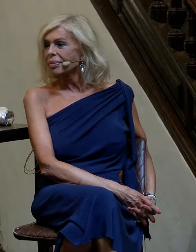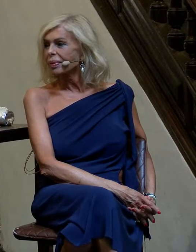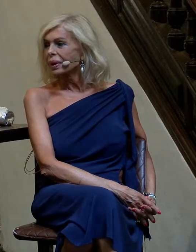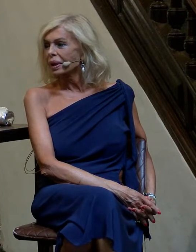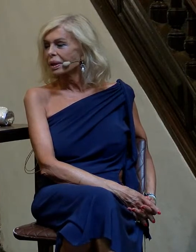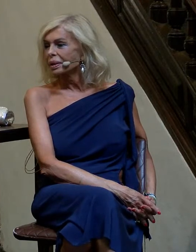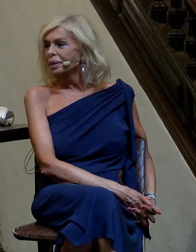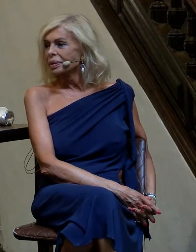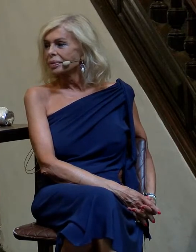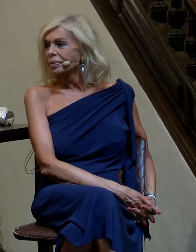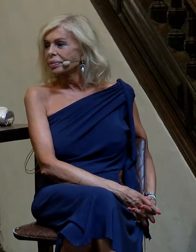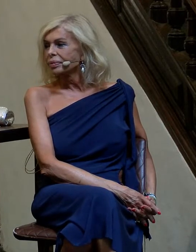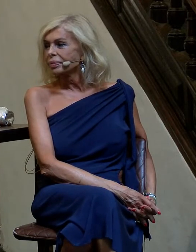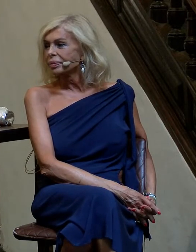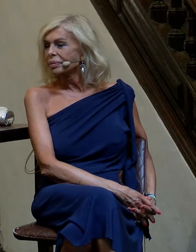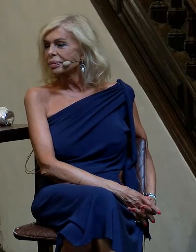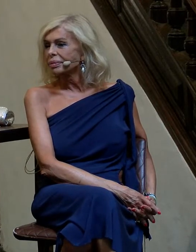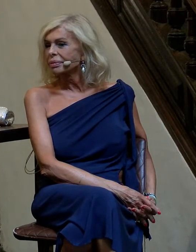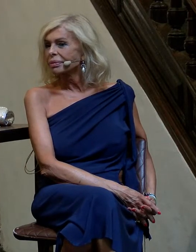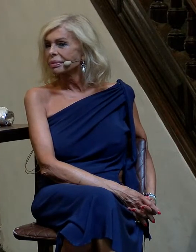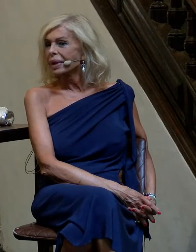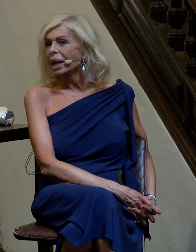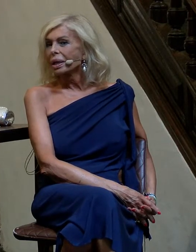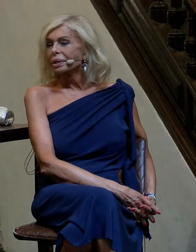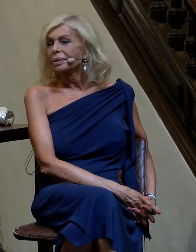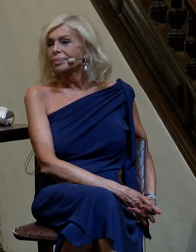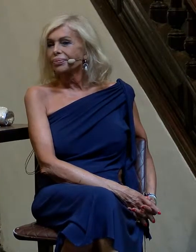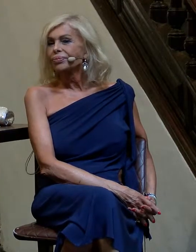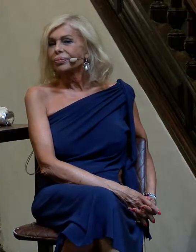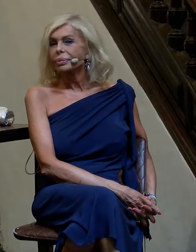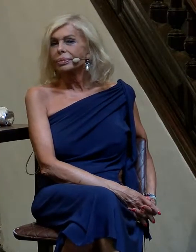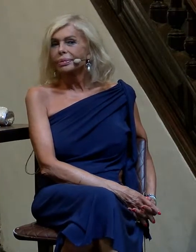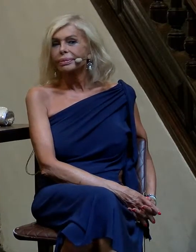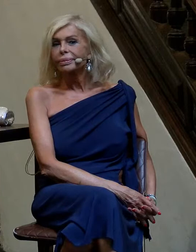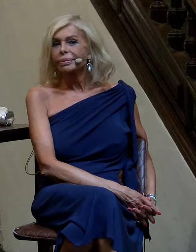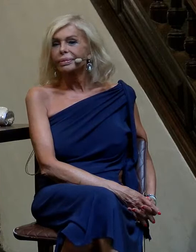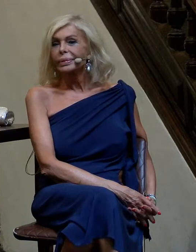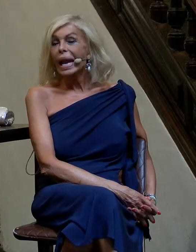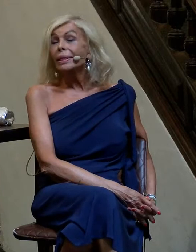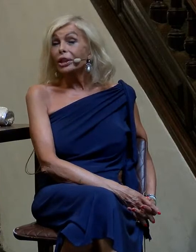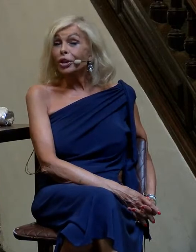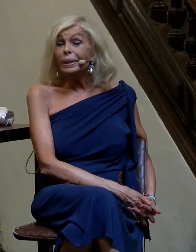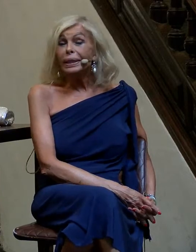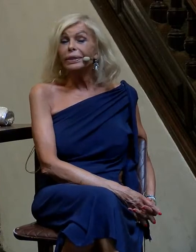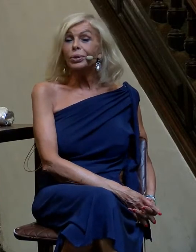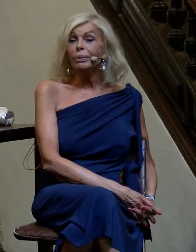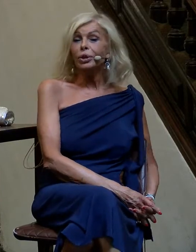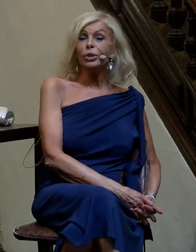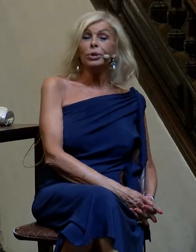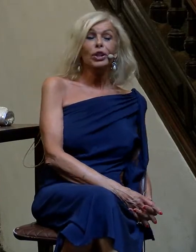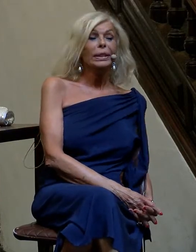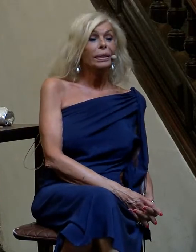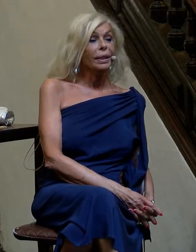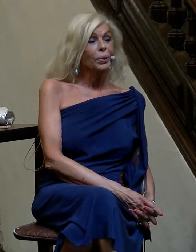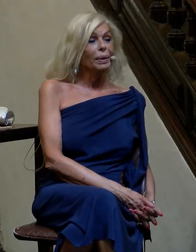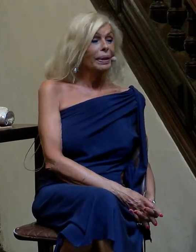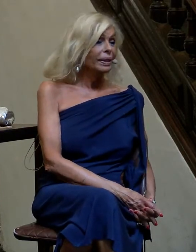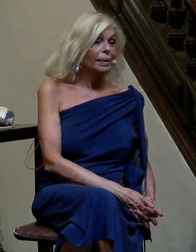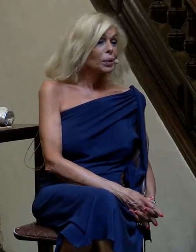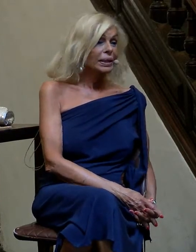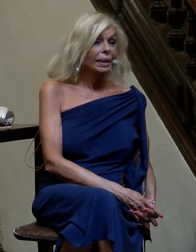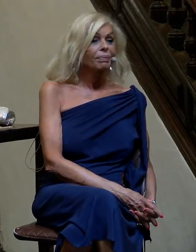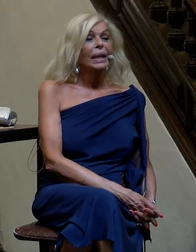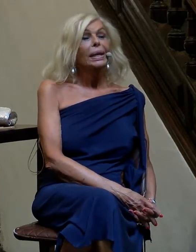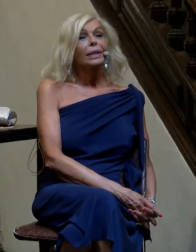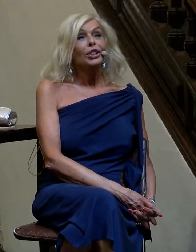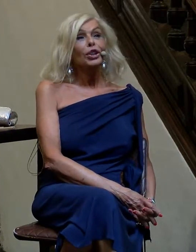también por el amor a la isla que le tiene, a La Palma, que desde que ha llegado, ¿verdad? De todas maneras es un amor como los cantes de Huelva,